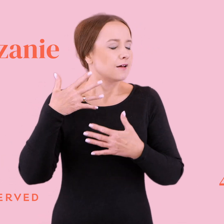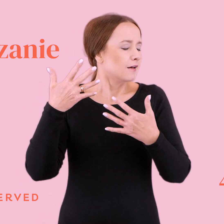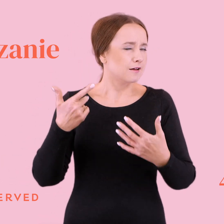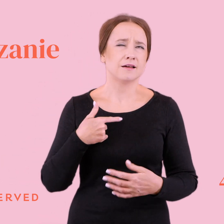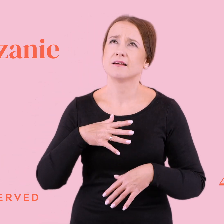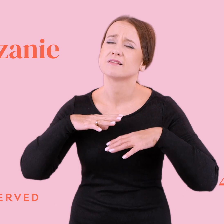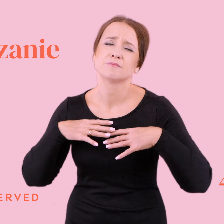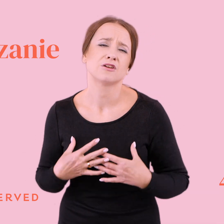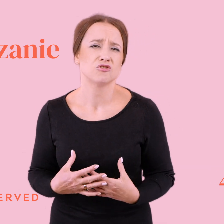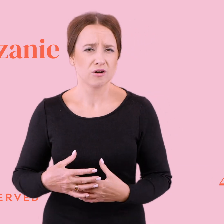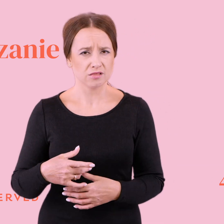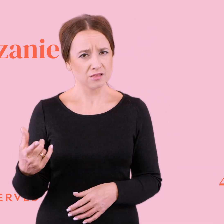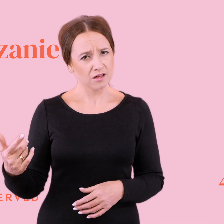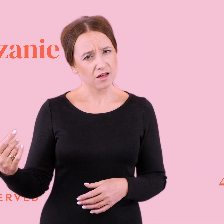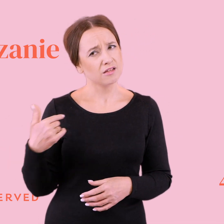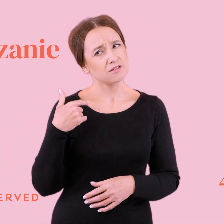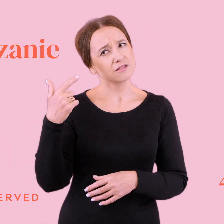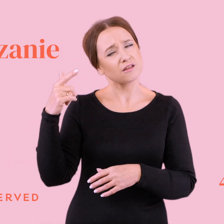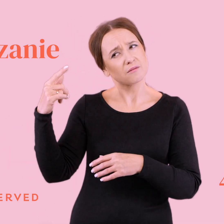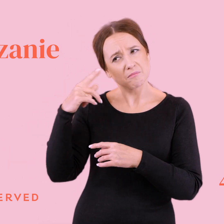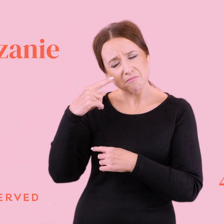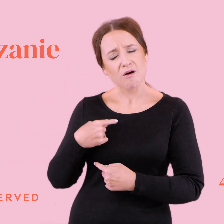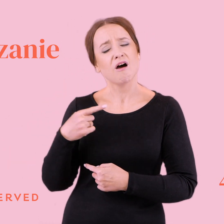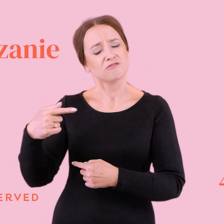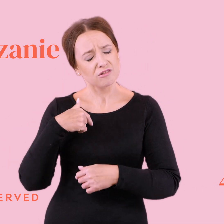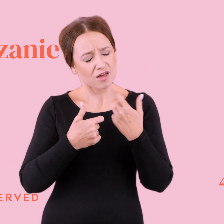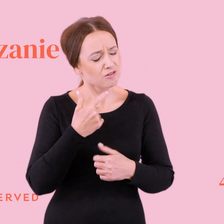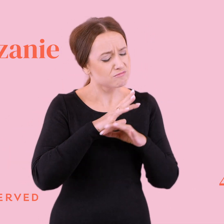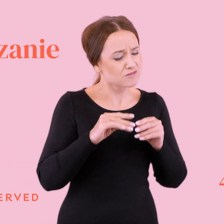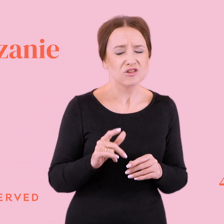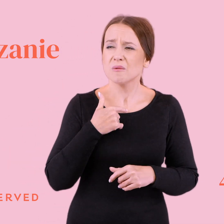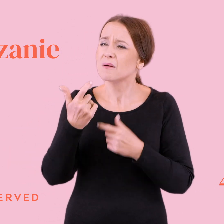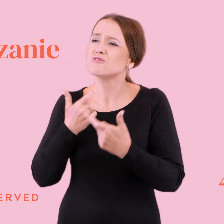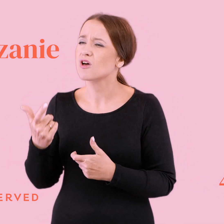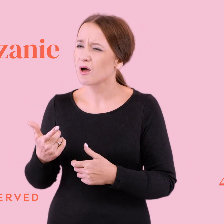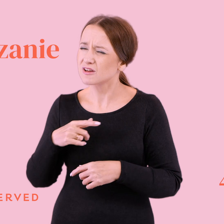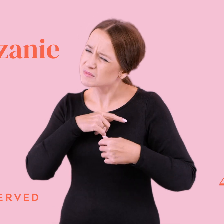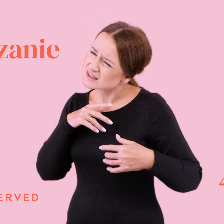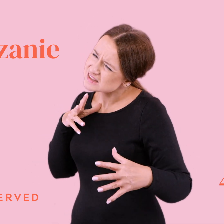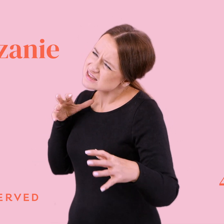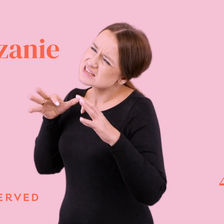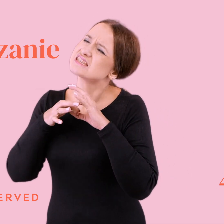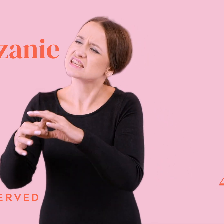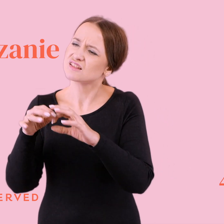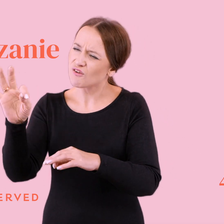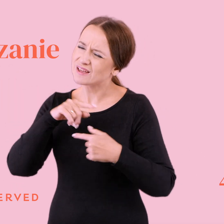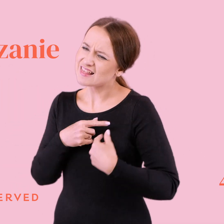zmęczona tym, że grasz na mnie jak na skrzypcach. Co mam zrobić, żeby dotrzeć do twojego pierdolonego serca? Bez względu na to, co